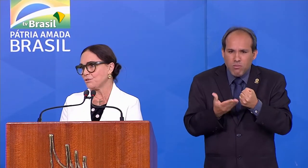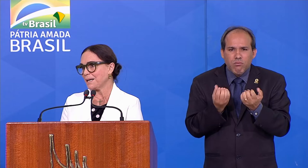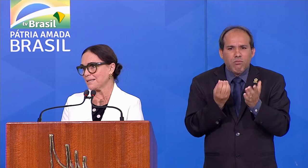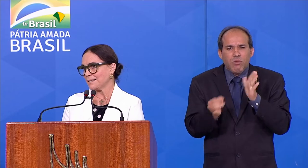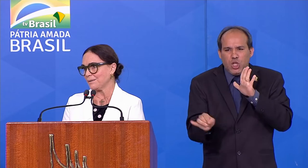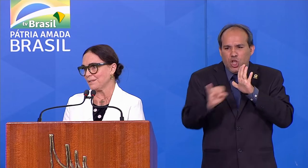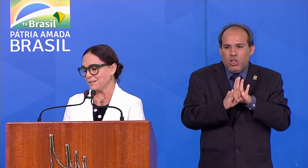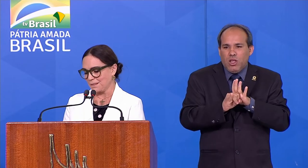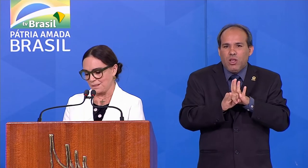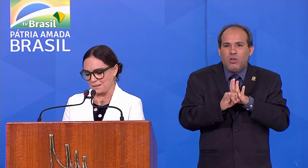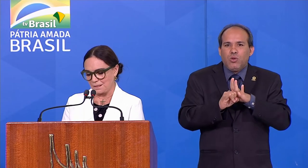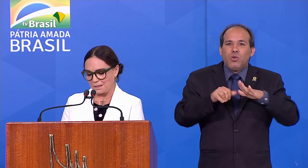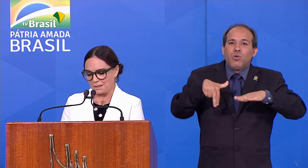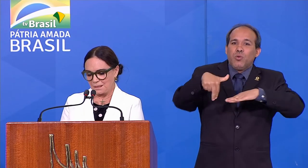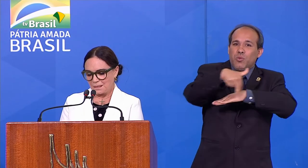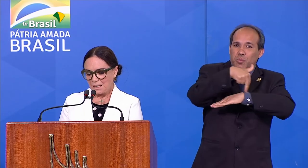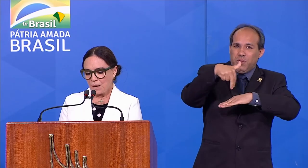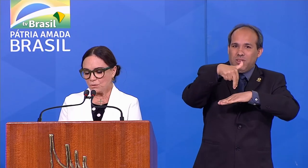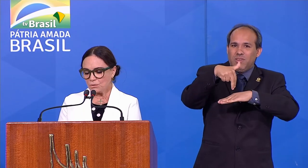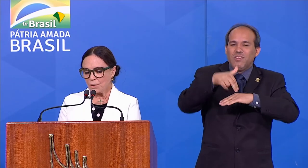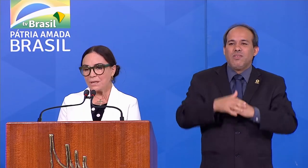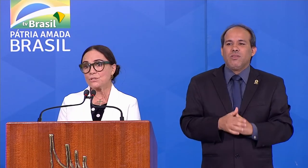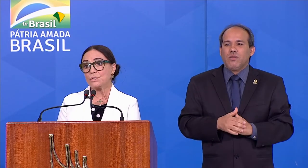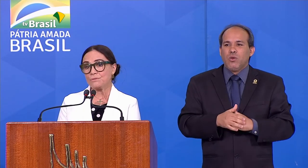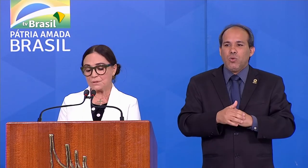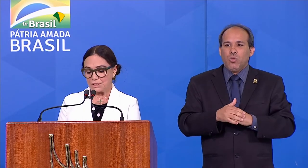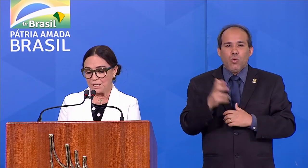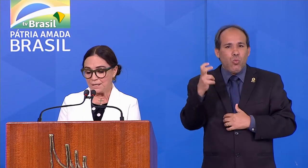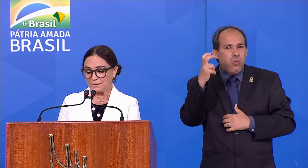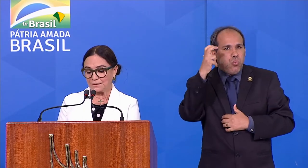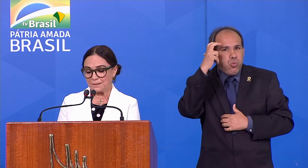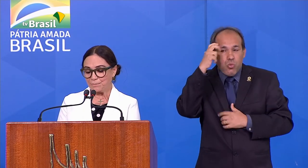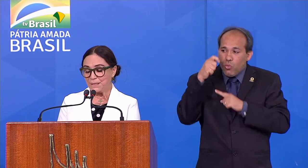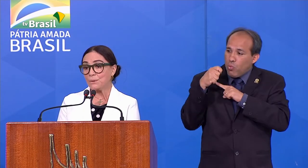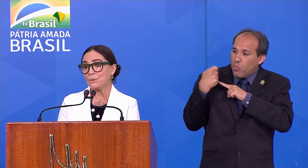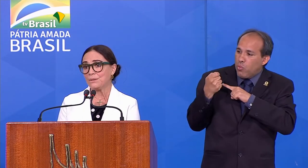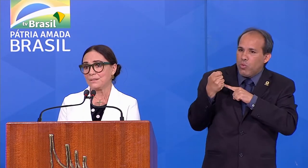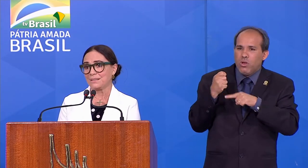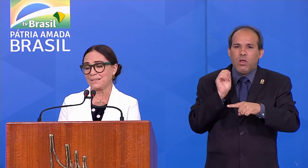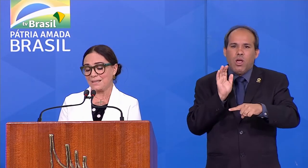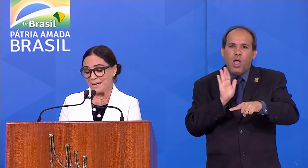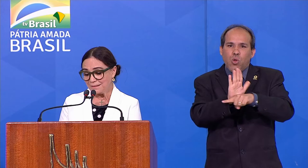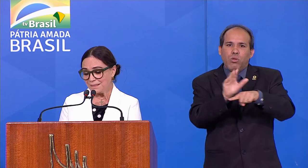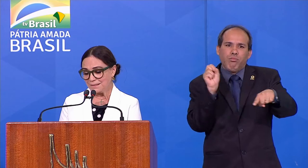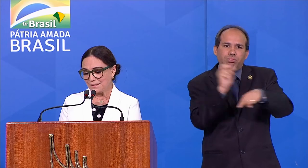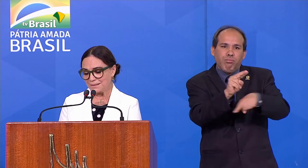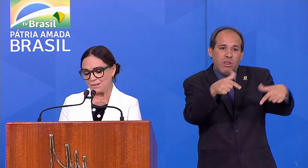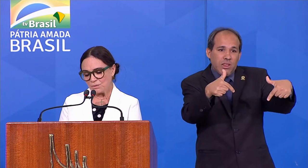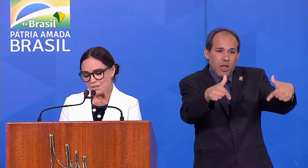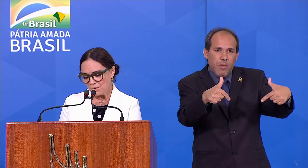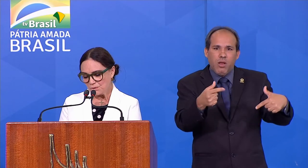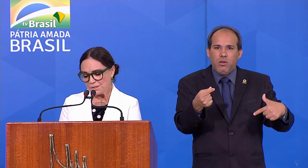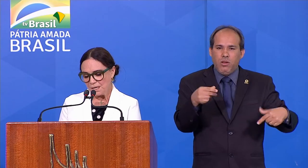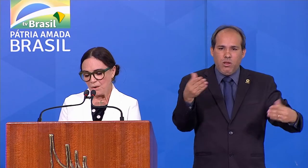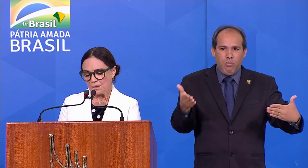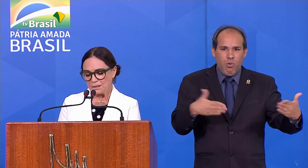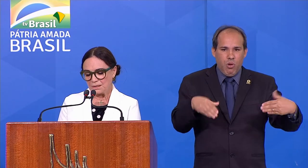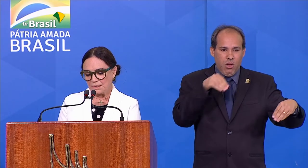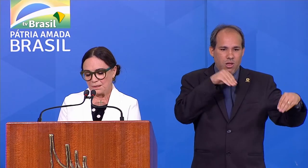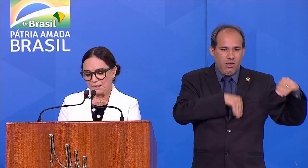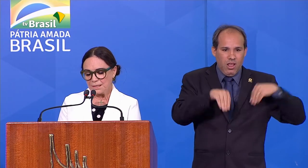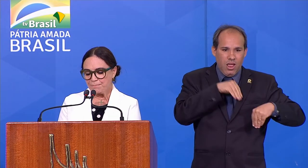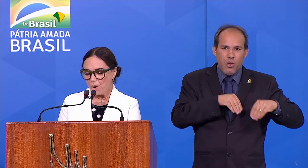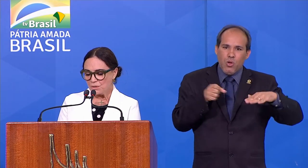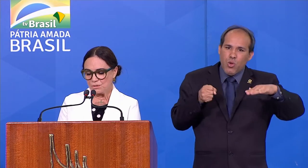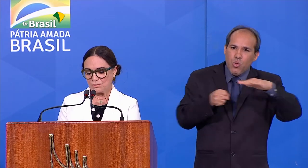identidade de uma nação. A cultura é um ativo que gera emprego, renda, inclusão social,